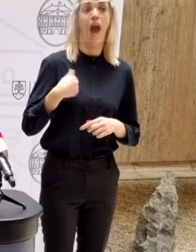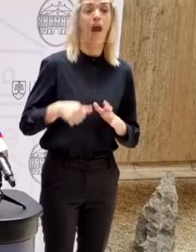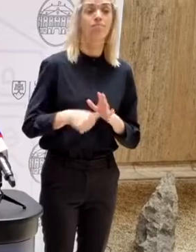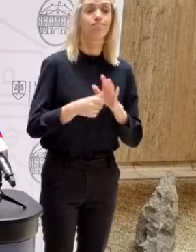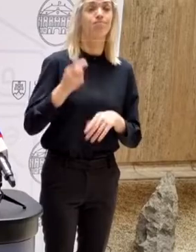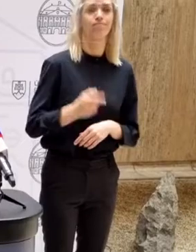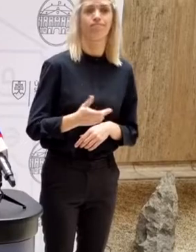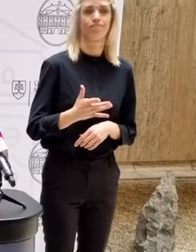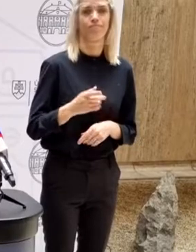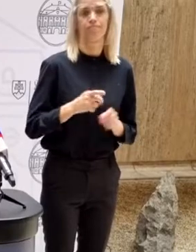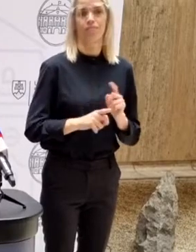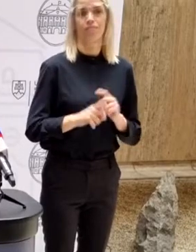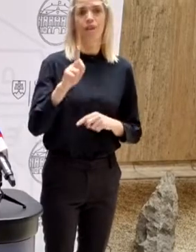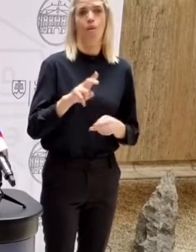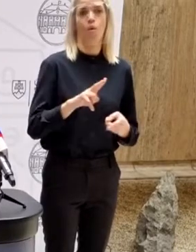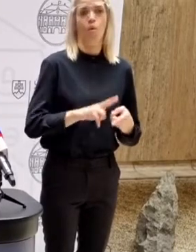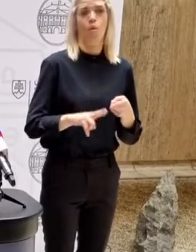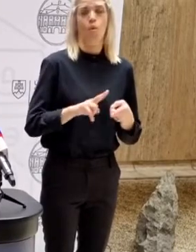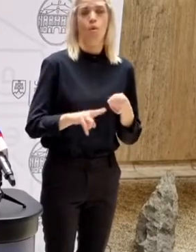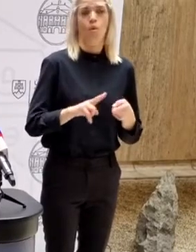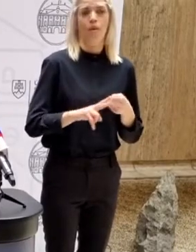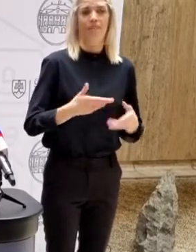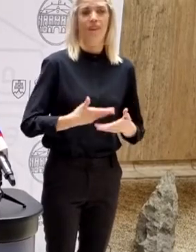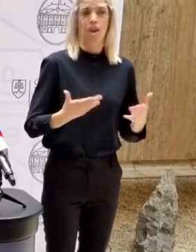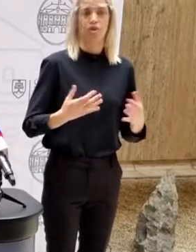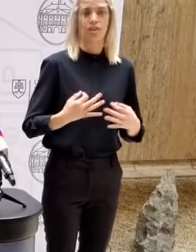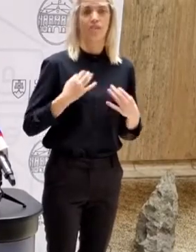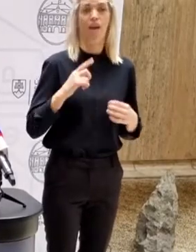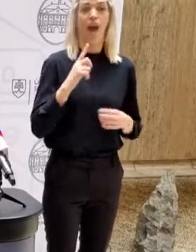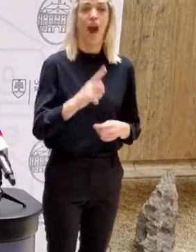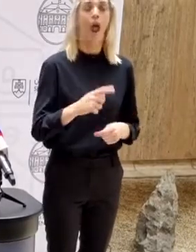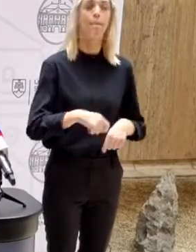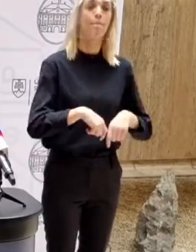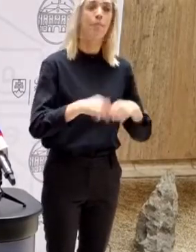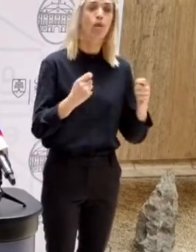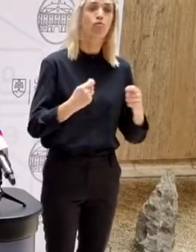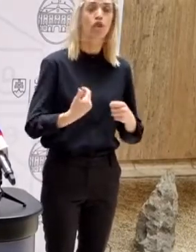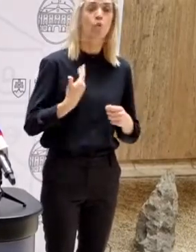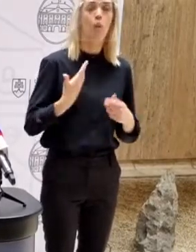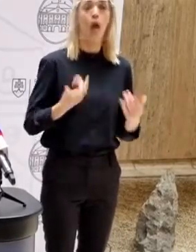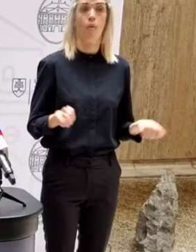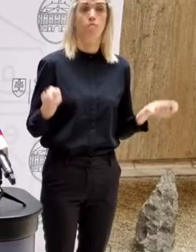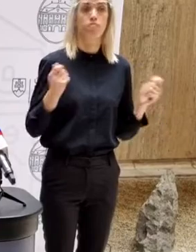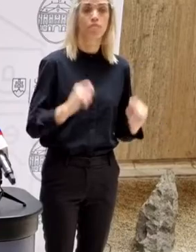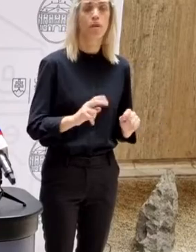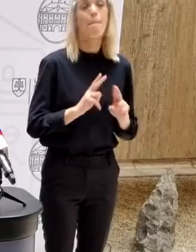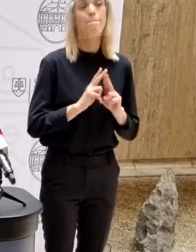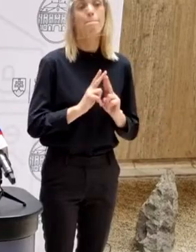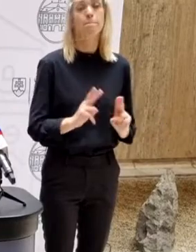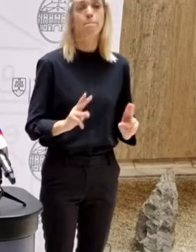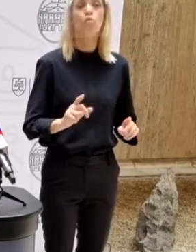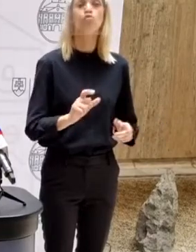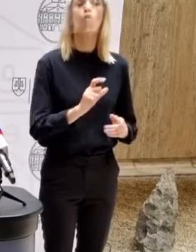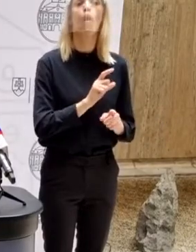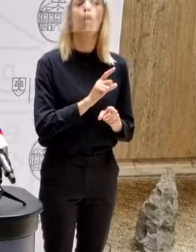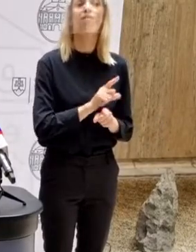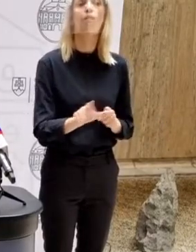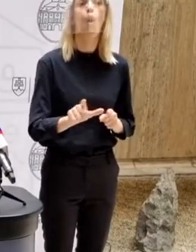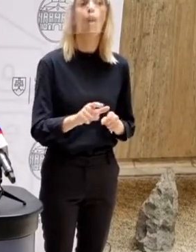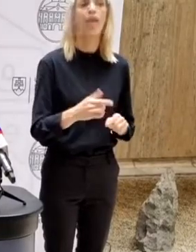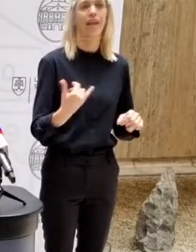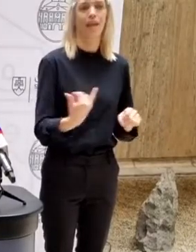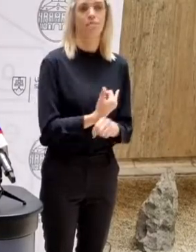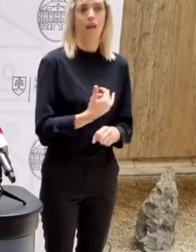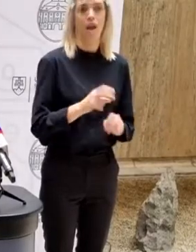A nemyslím si celkovo, že to príde. Skôr zatváranie škôl alebo prerušovanie výučby bude kvôli tomu, že budú výrazné výpadky